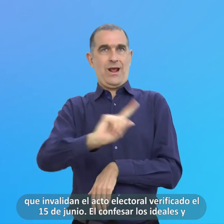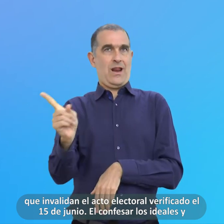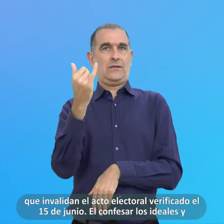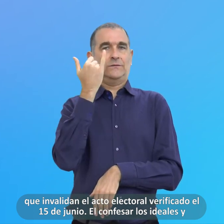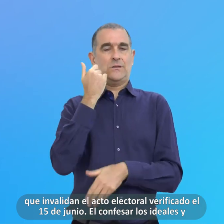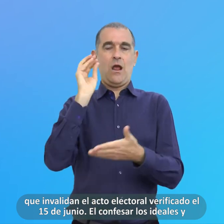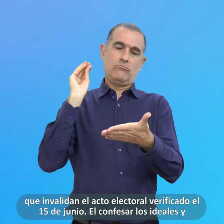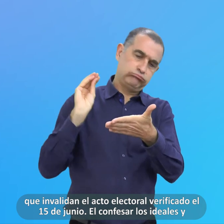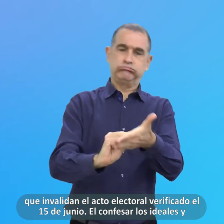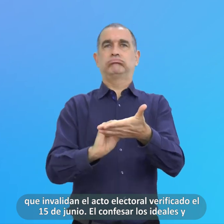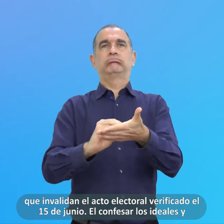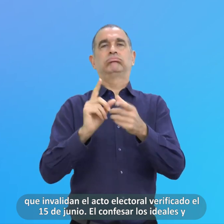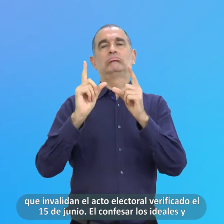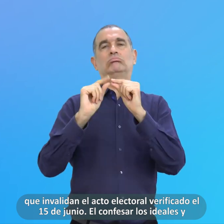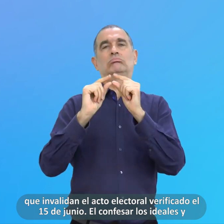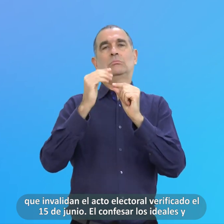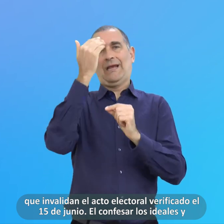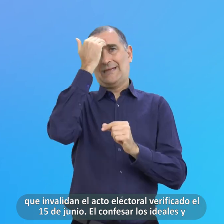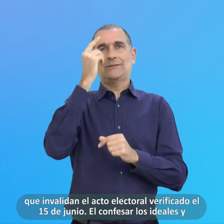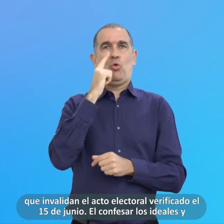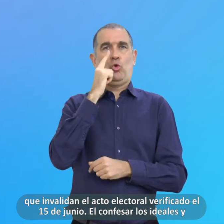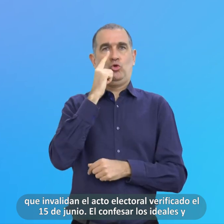Verificado El 15 De Junio